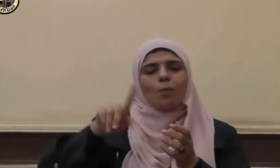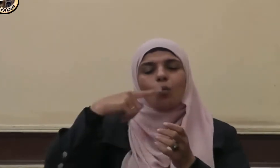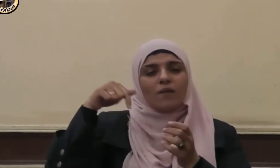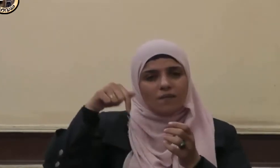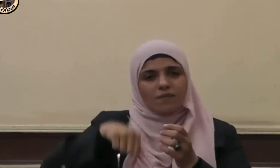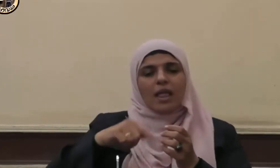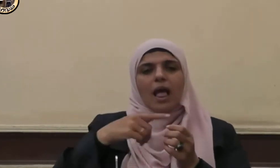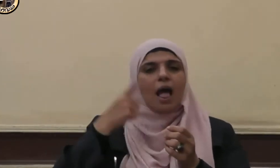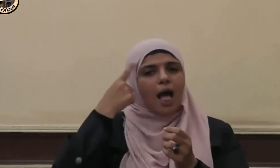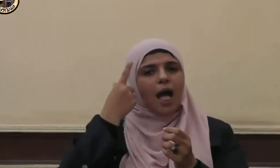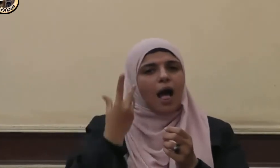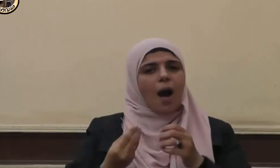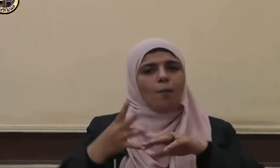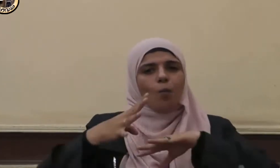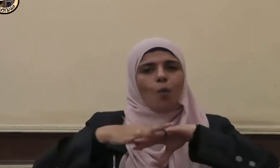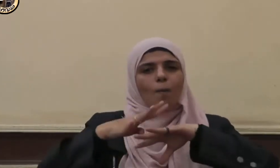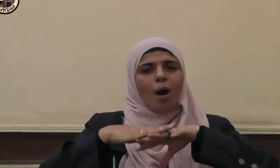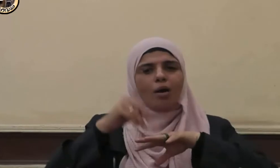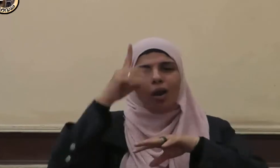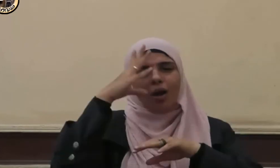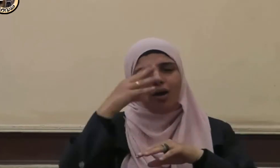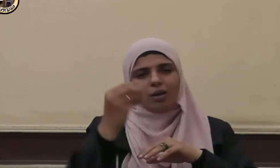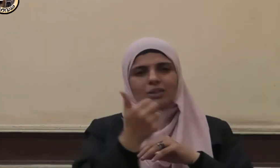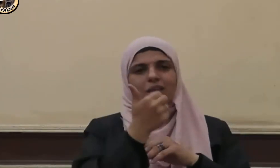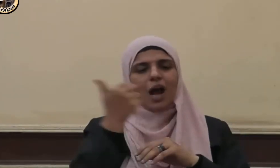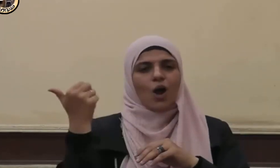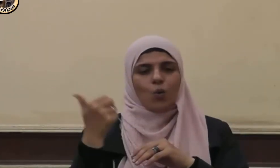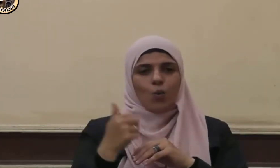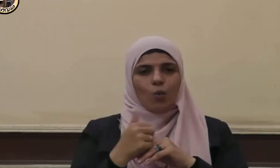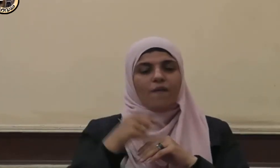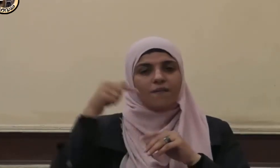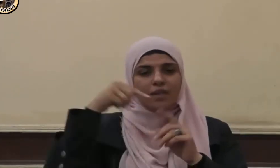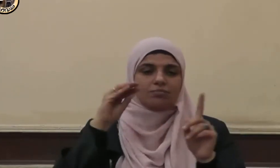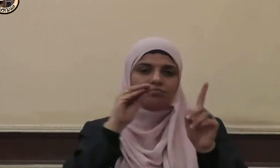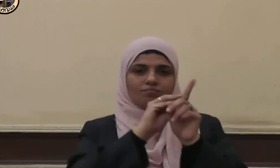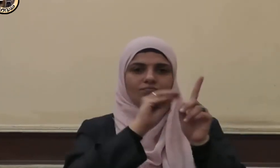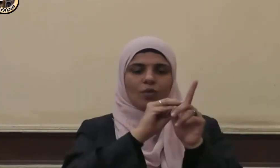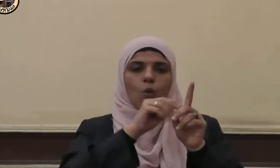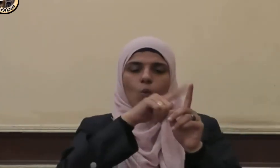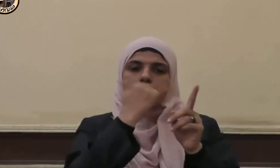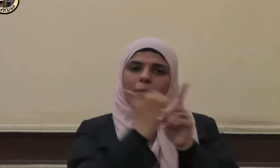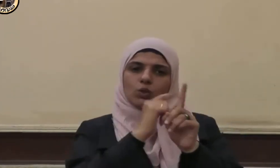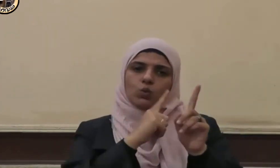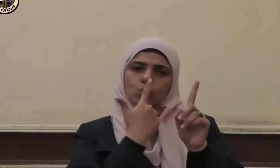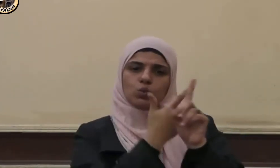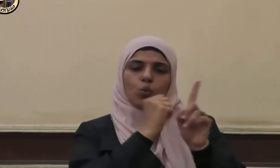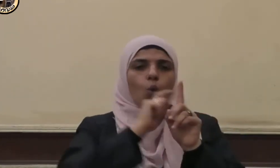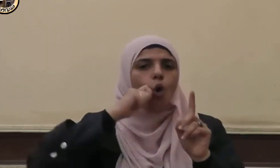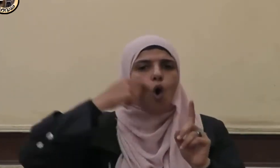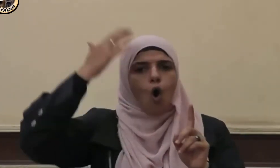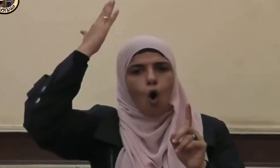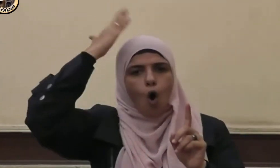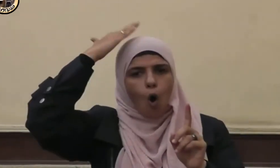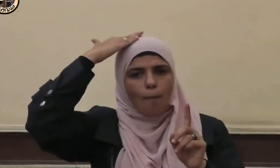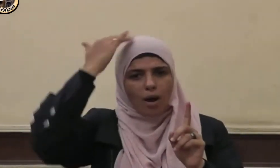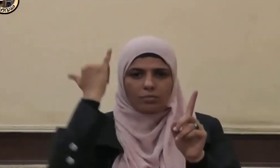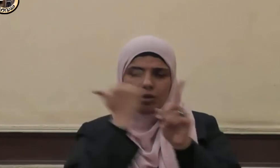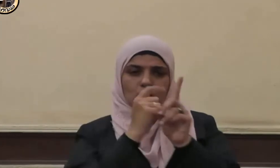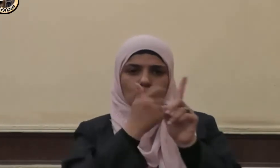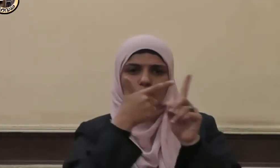أبي بكر رضي الله عنه حين ول سيدنا عمر رضي الخطاب رضي الله عنه القضاء